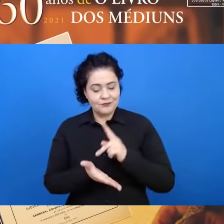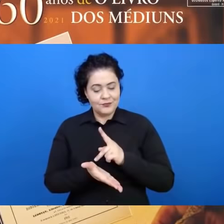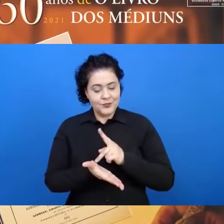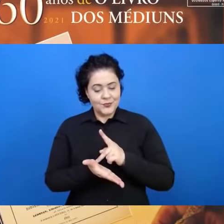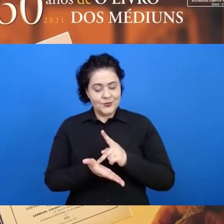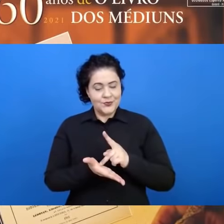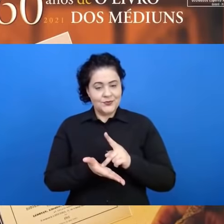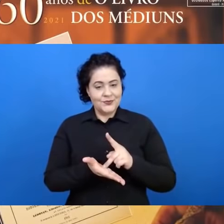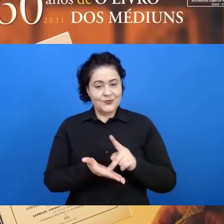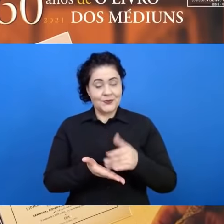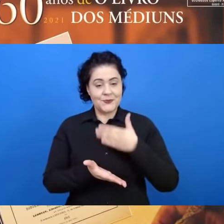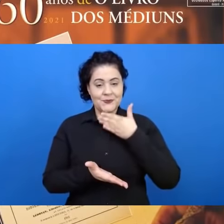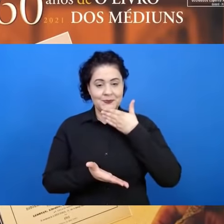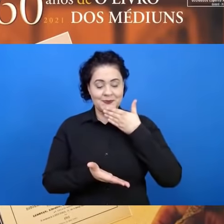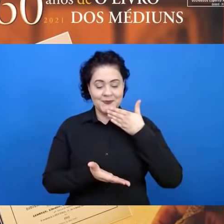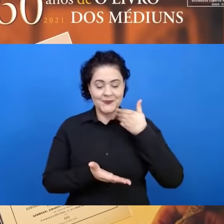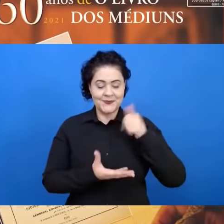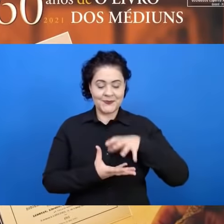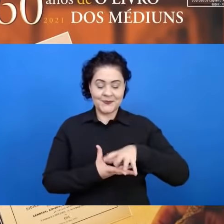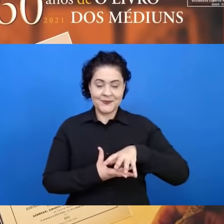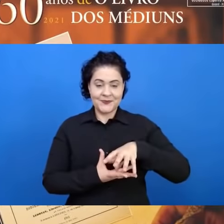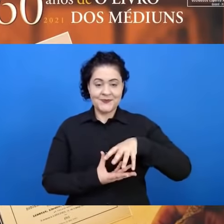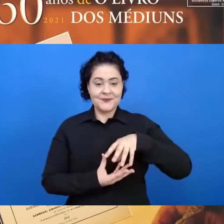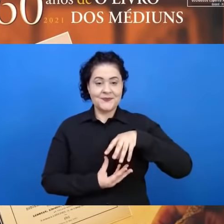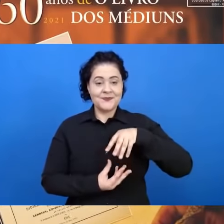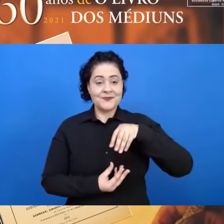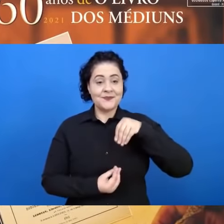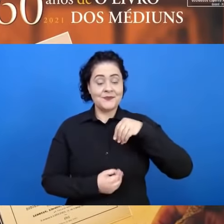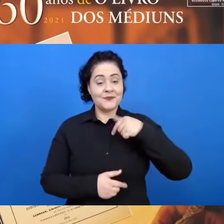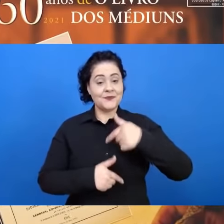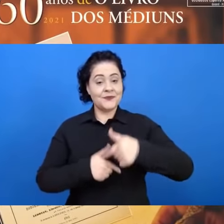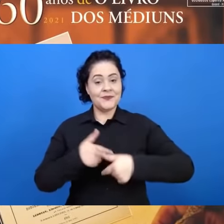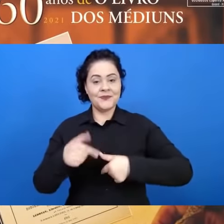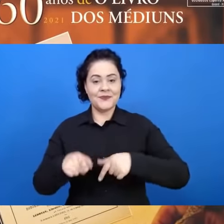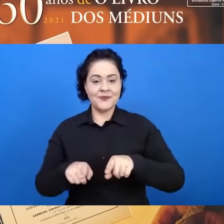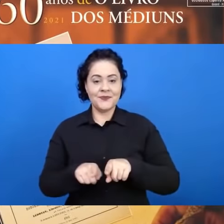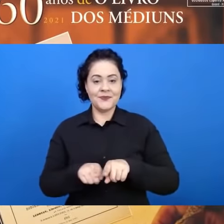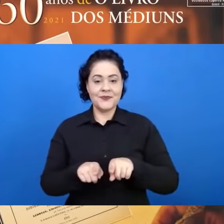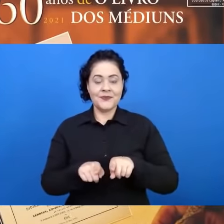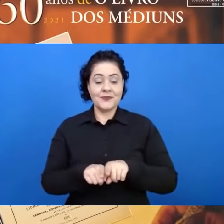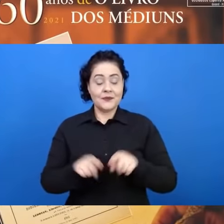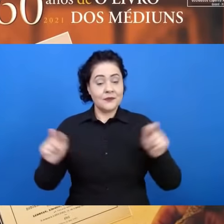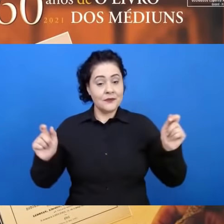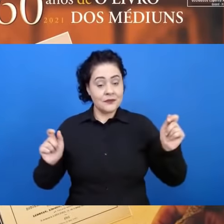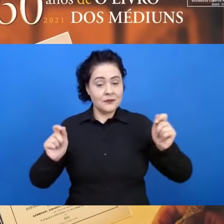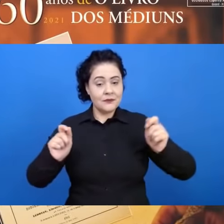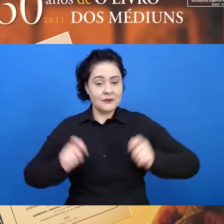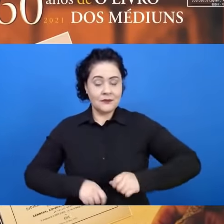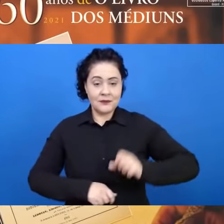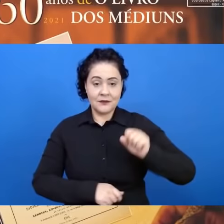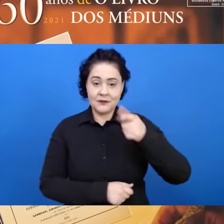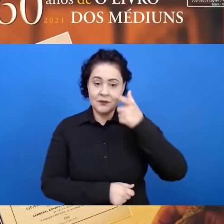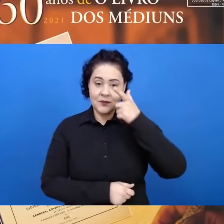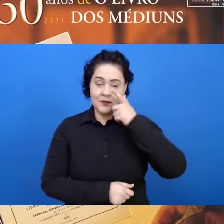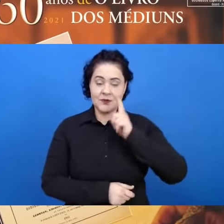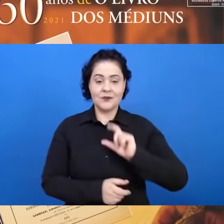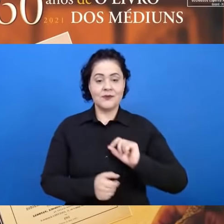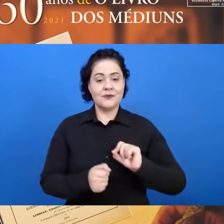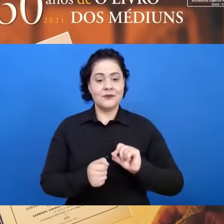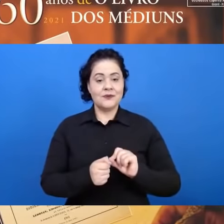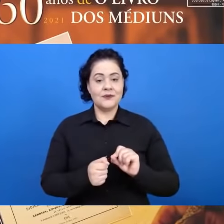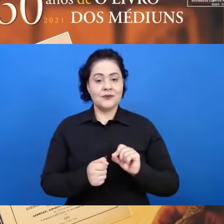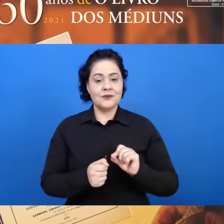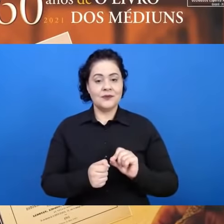um trabalho de redenção, a possibilidade de refazermos,